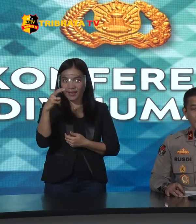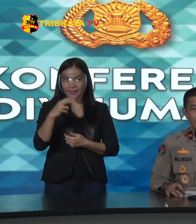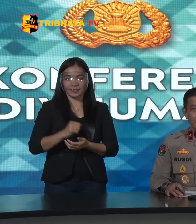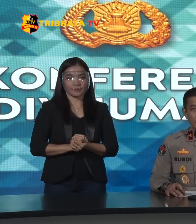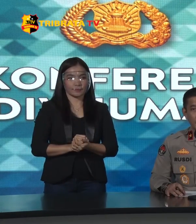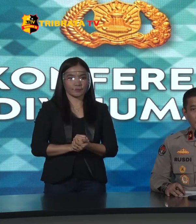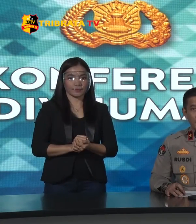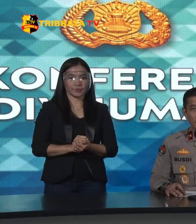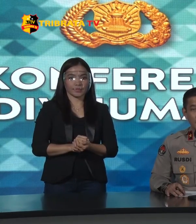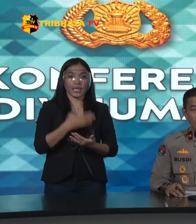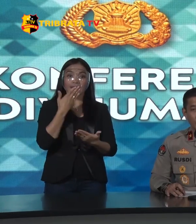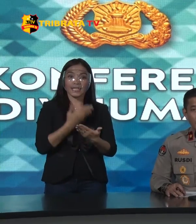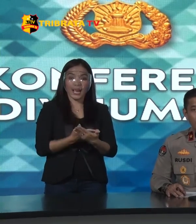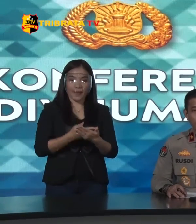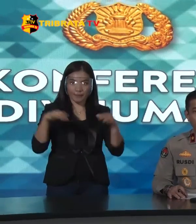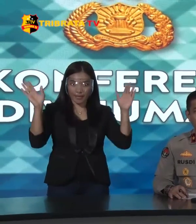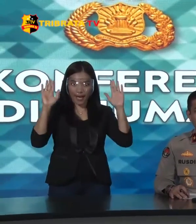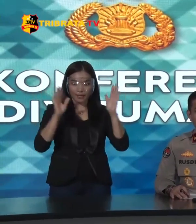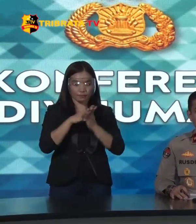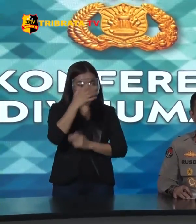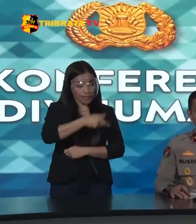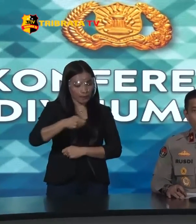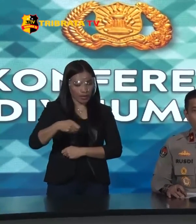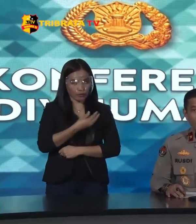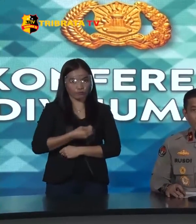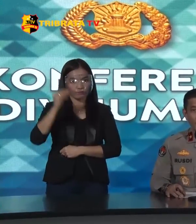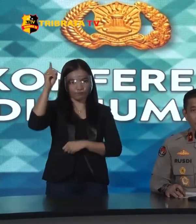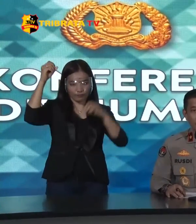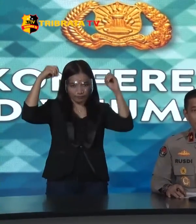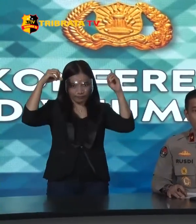Salam sehat Wassalamualaikum warahmatullahi wabarakatuh